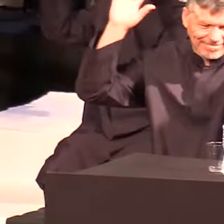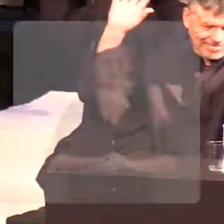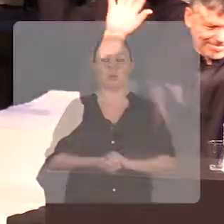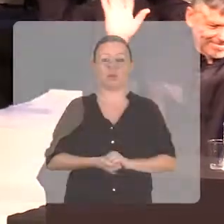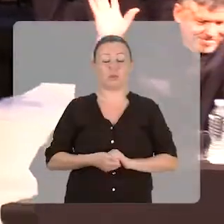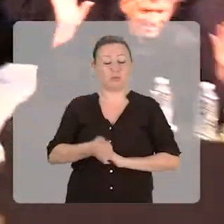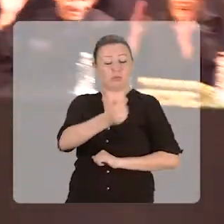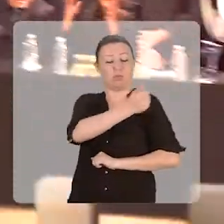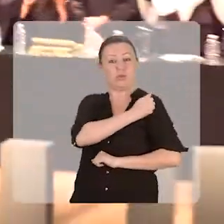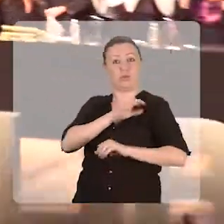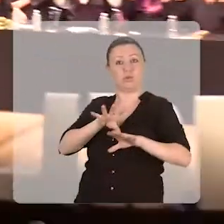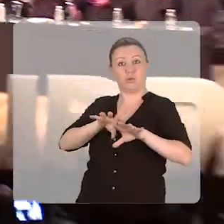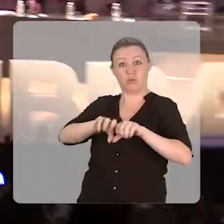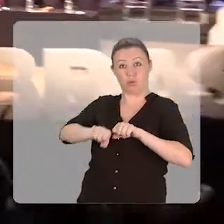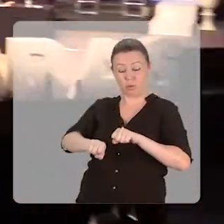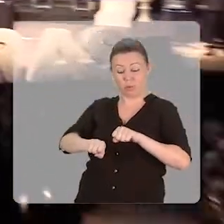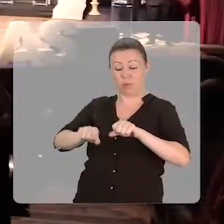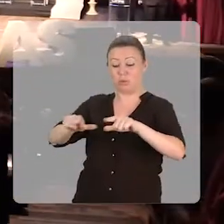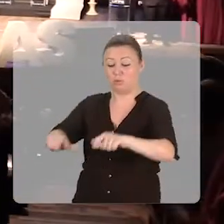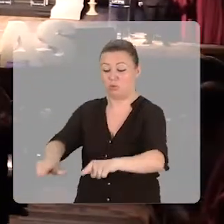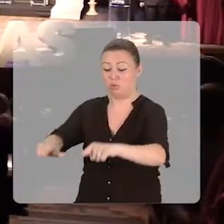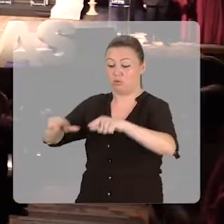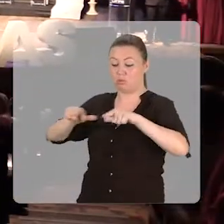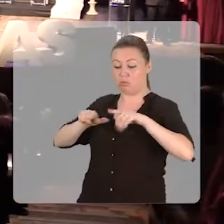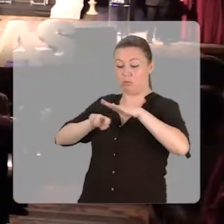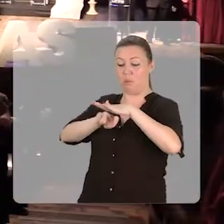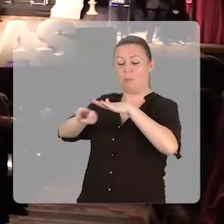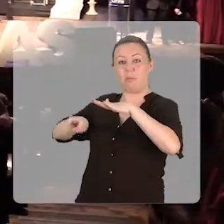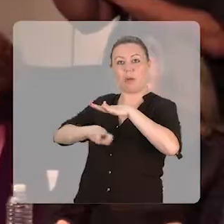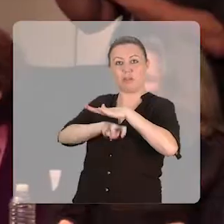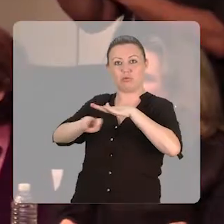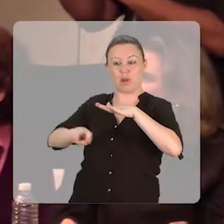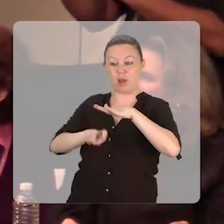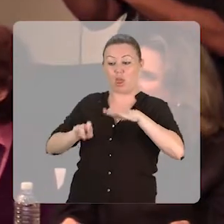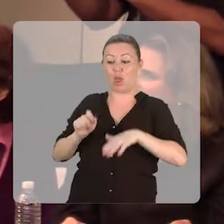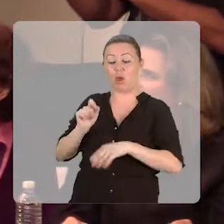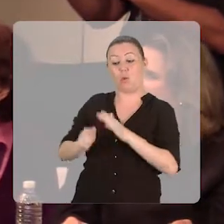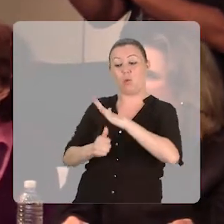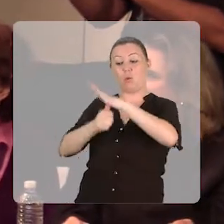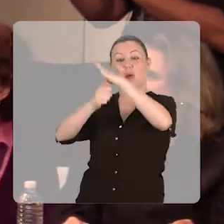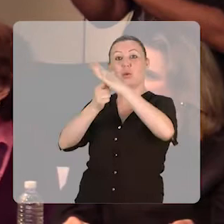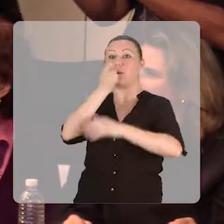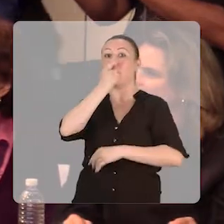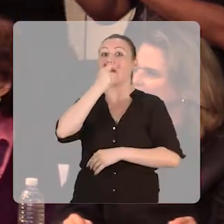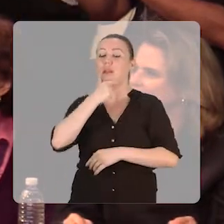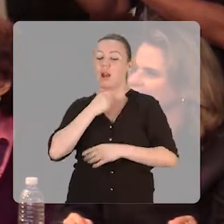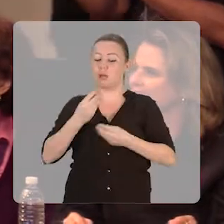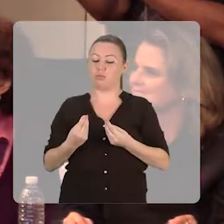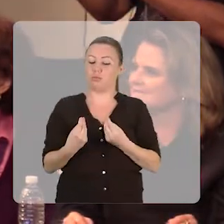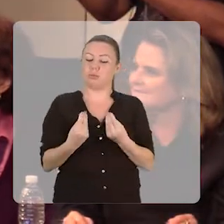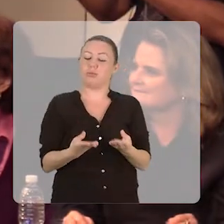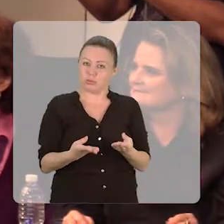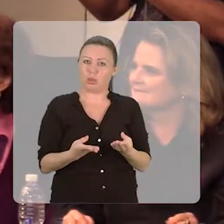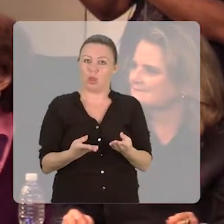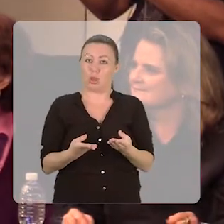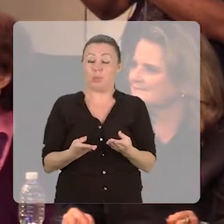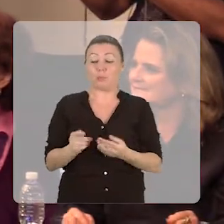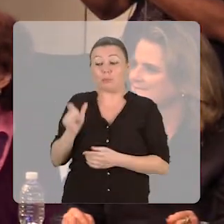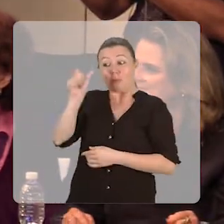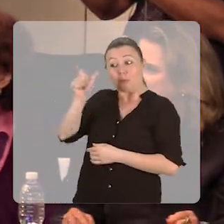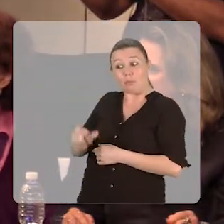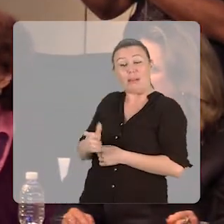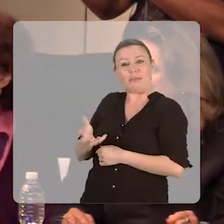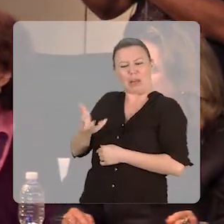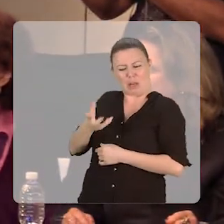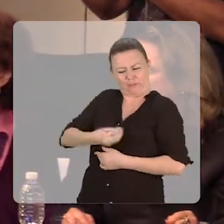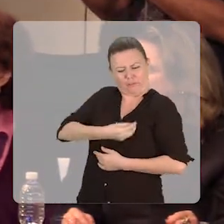Os formandos receberam o diploma de bacharel das mãos do reitor da UFPR, Ricardo Marcelo Fonseca, que fez questão não só